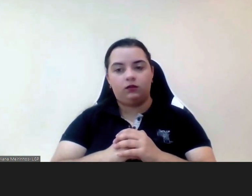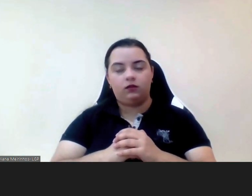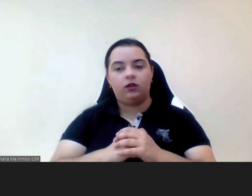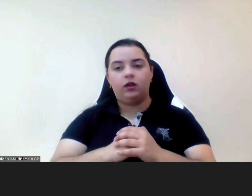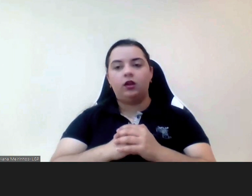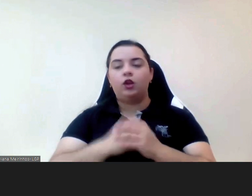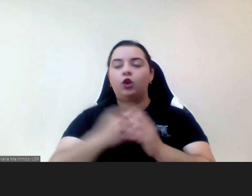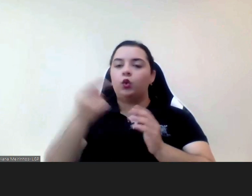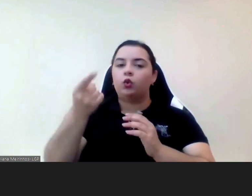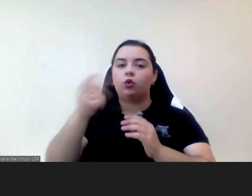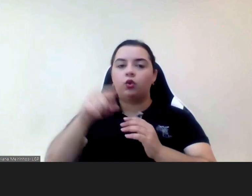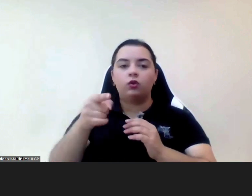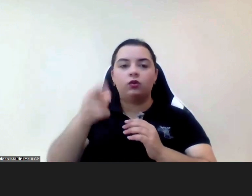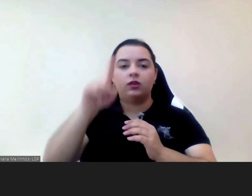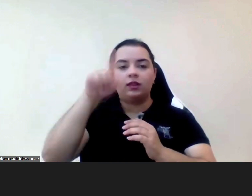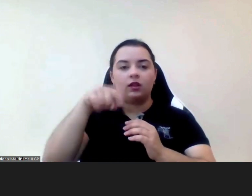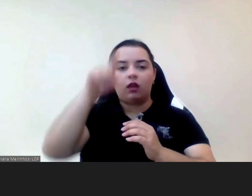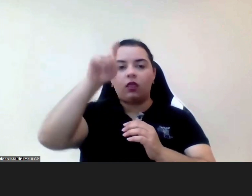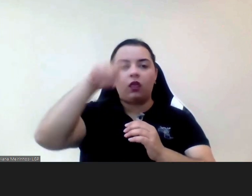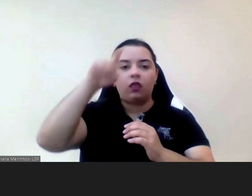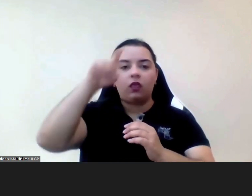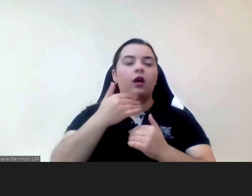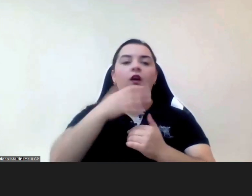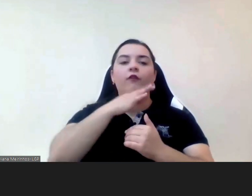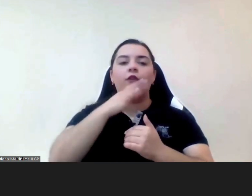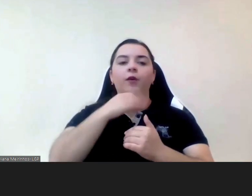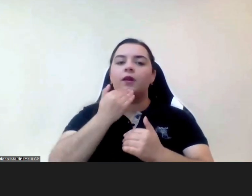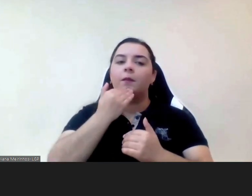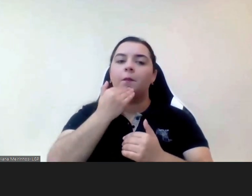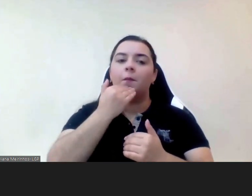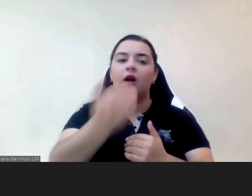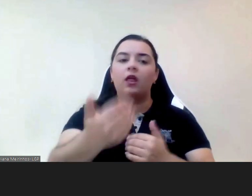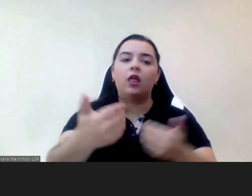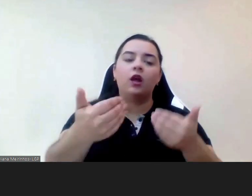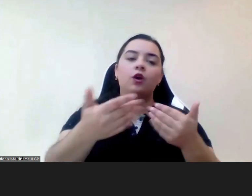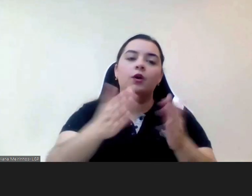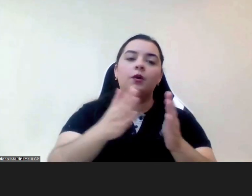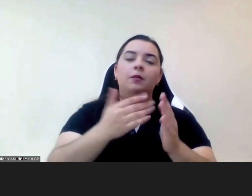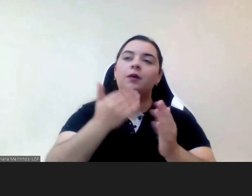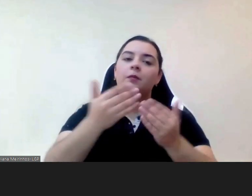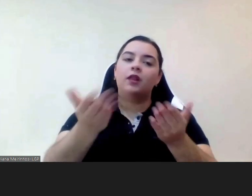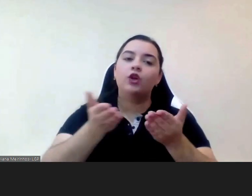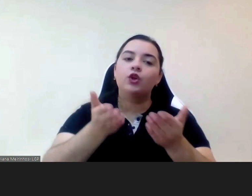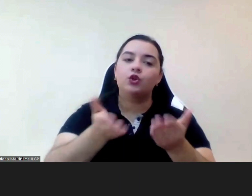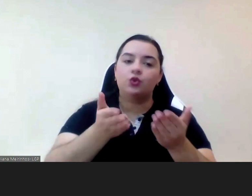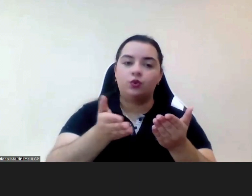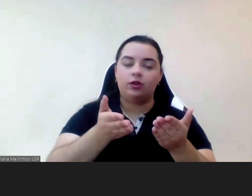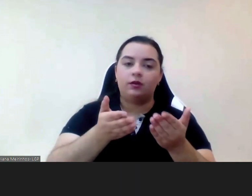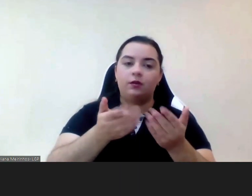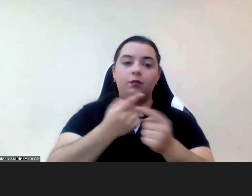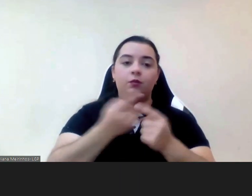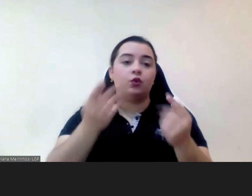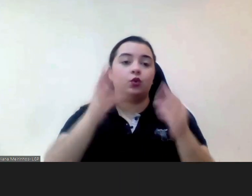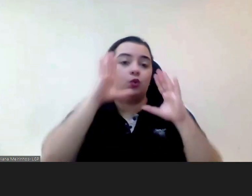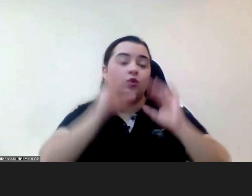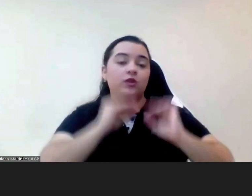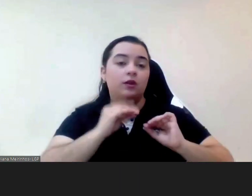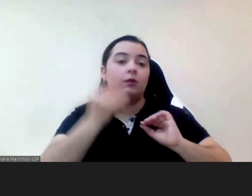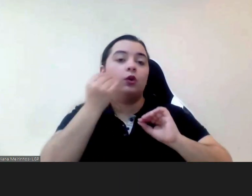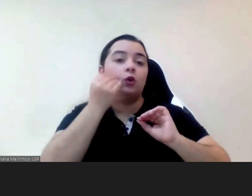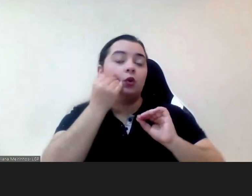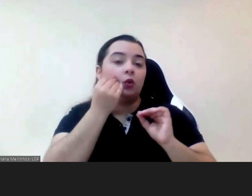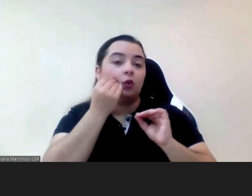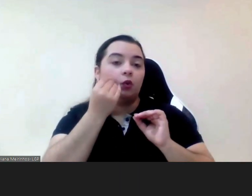pedidos de apoio por parte de famílias que se batem por um lado com o desconhecimento das respostas existentes muitas